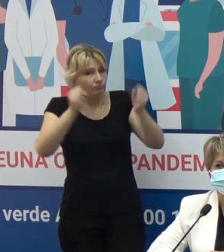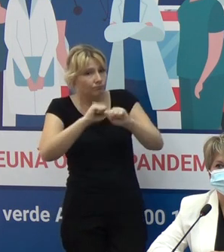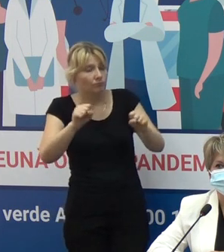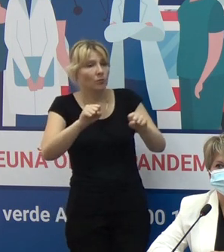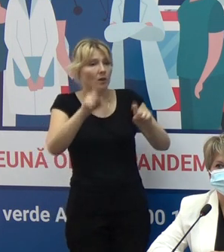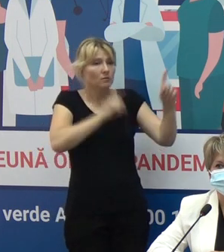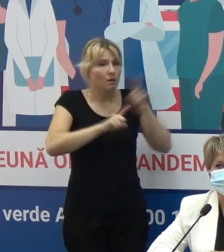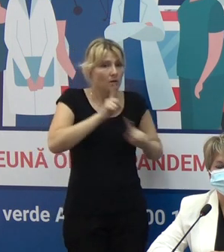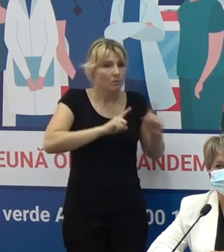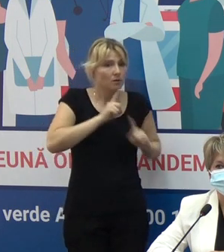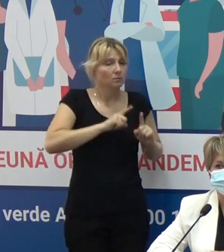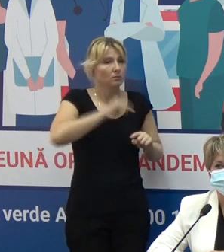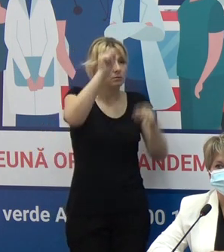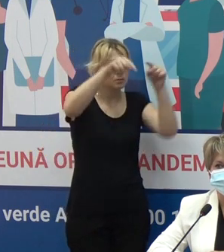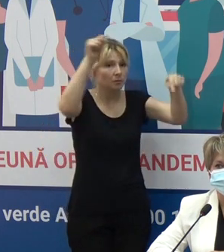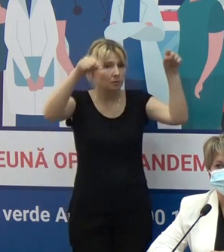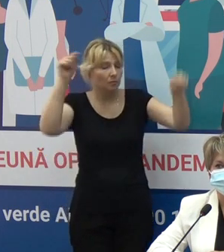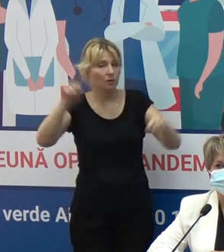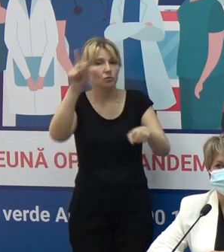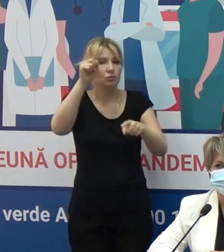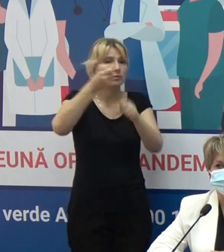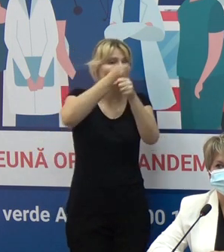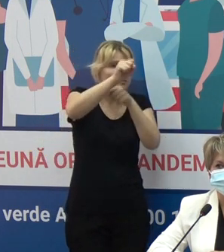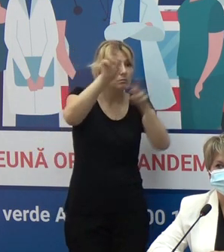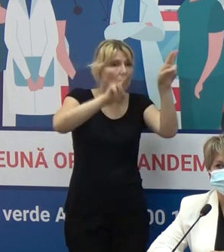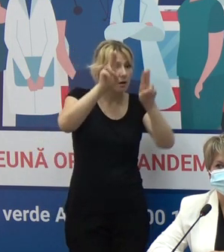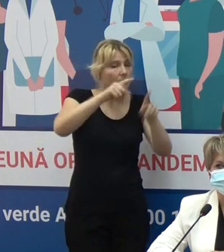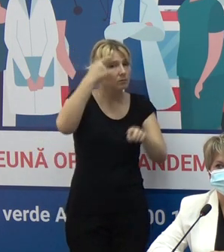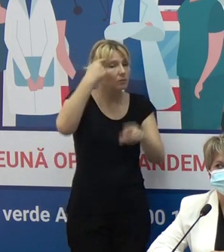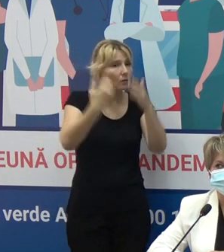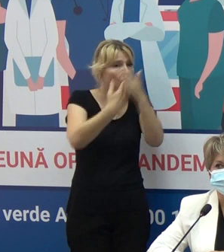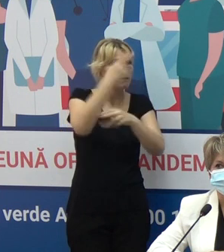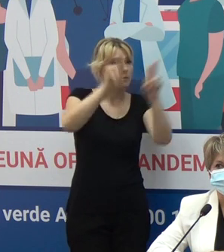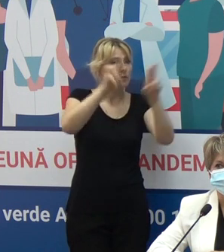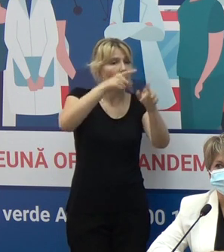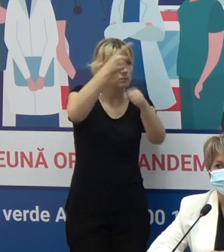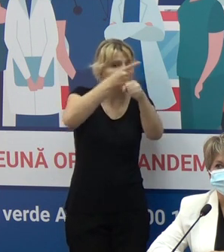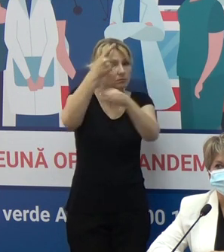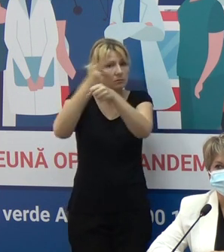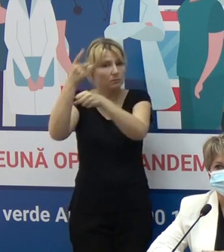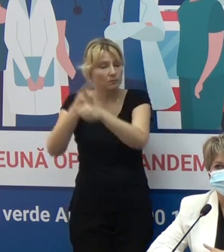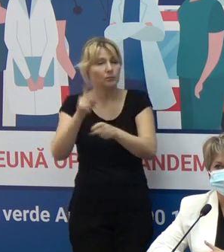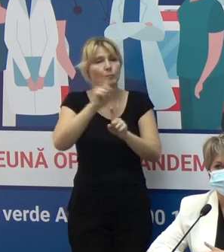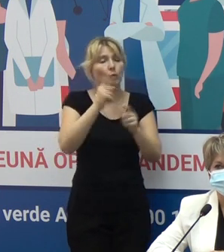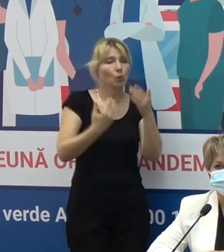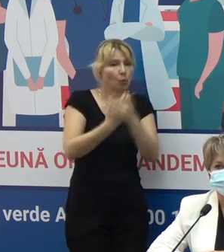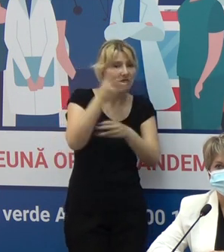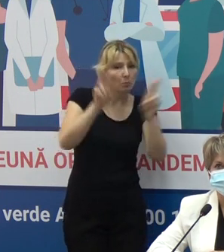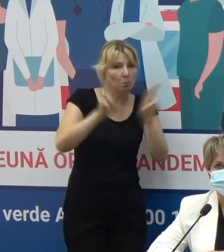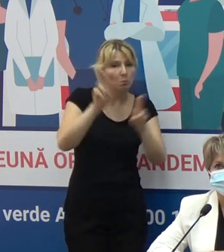Teritoriale de Suntate Publică pentru a impune măsurile noi cu restricții adiționale, cu